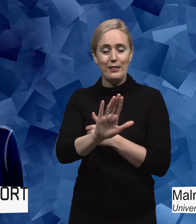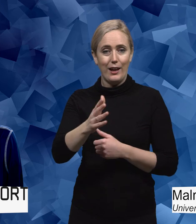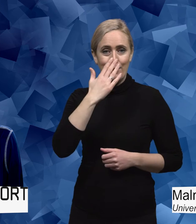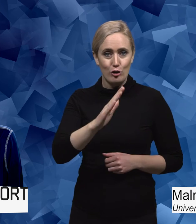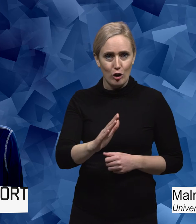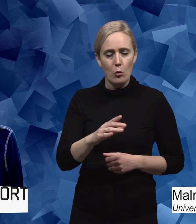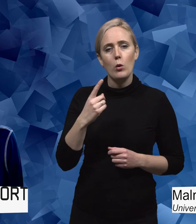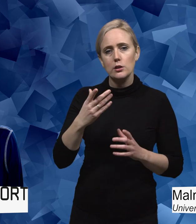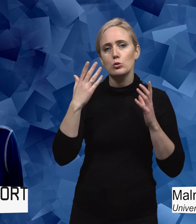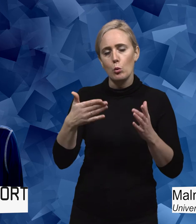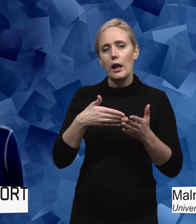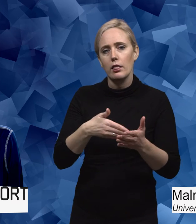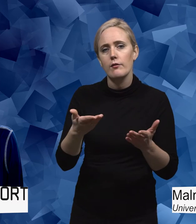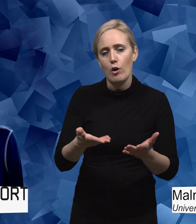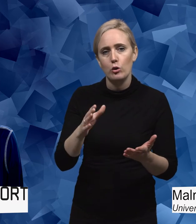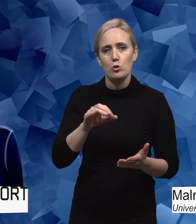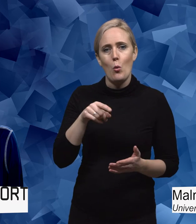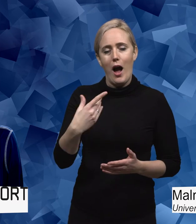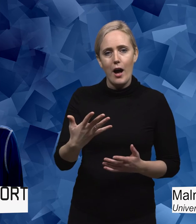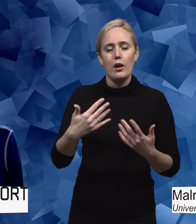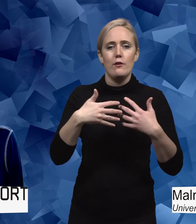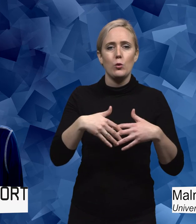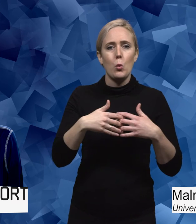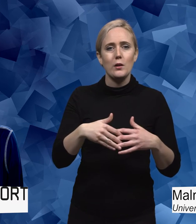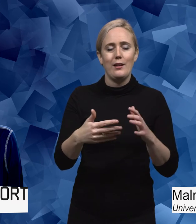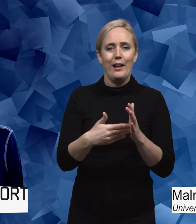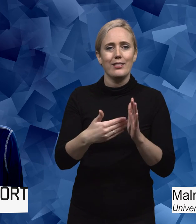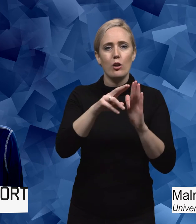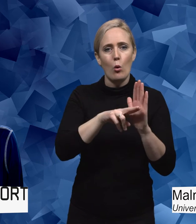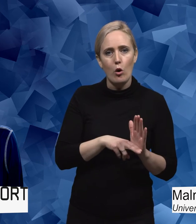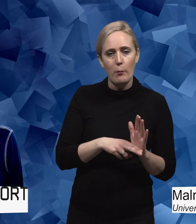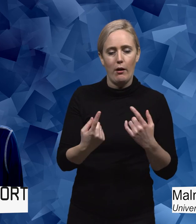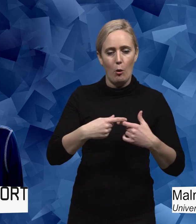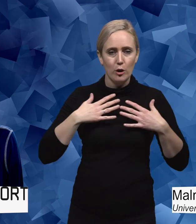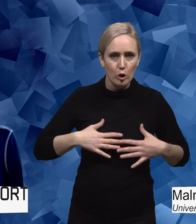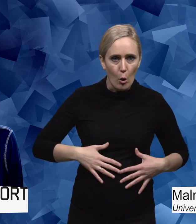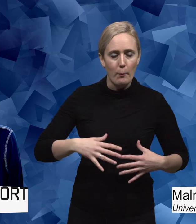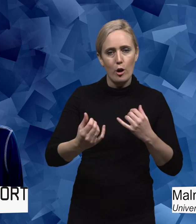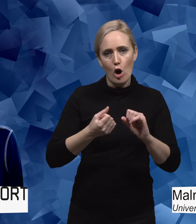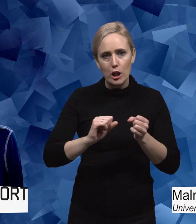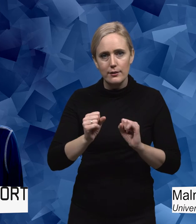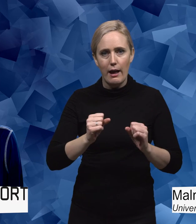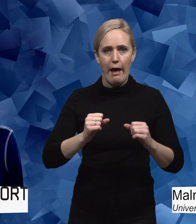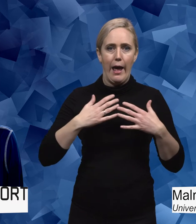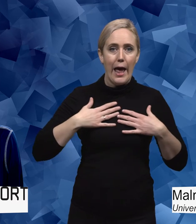hinder då det är ju de här funktionshindrande normerna kring kropp och rörelse kring hälsa och idrott. Och jag tänker mig att en